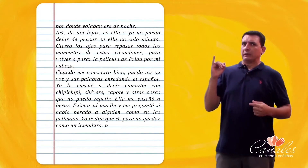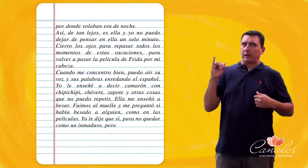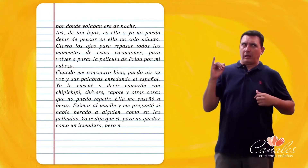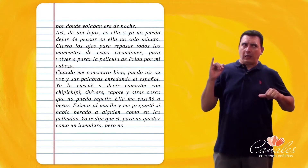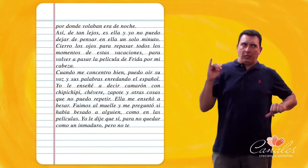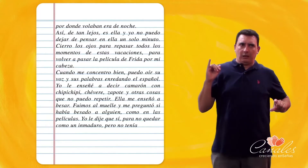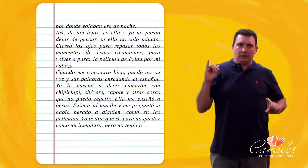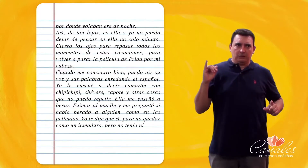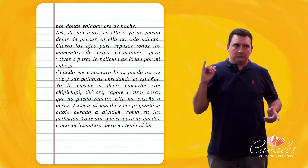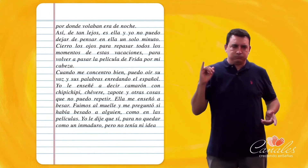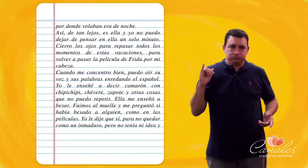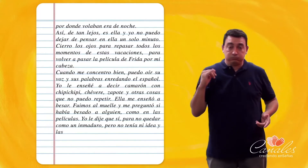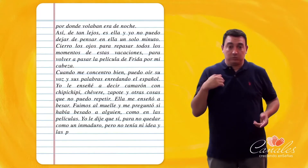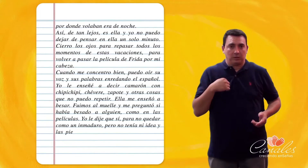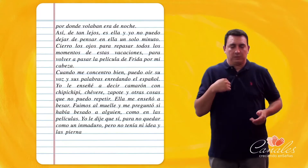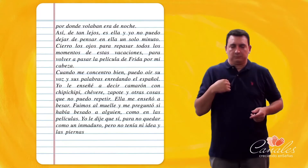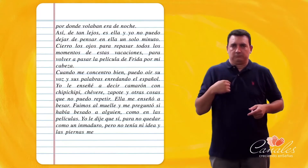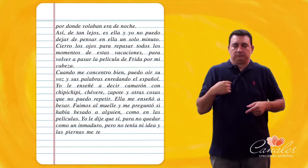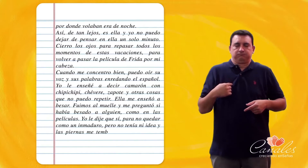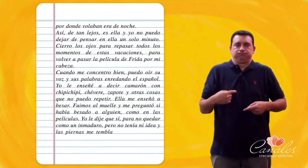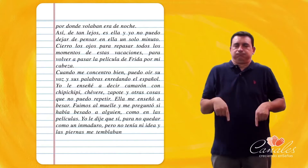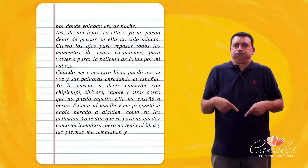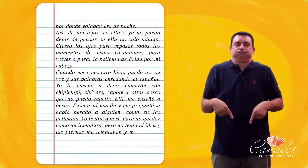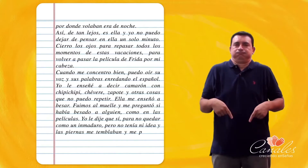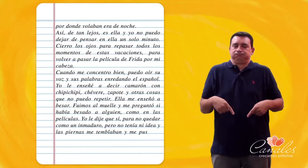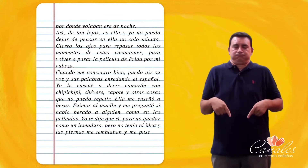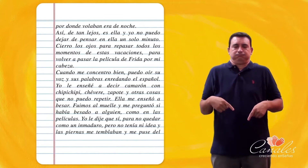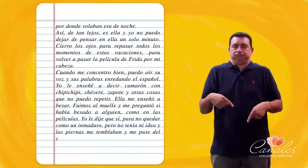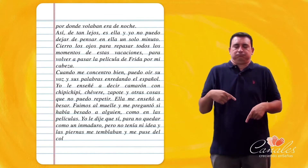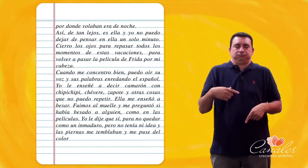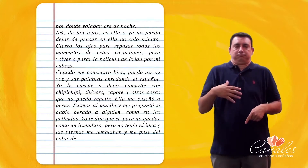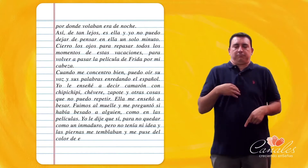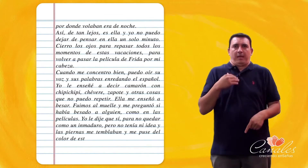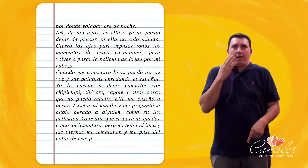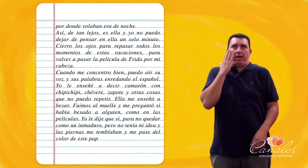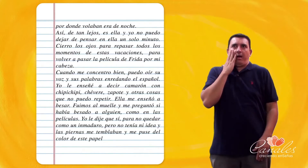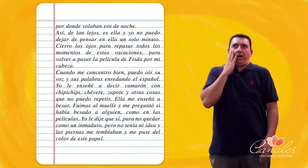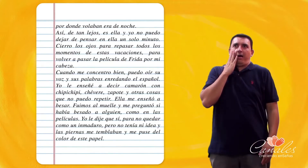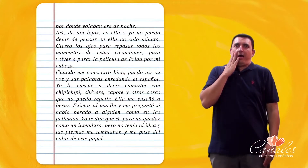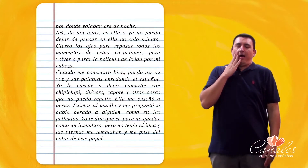Pero no tenía ni idea Y las piernas Me temblaban Y me puse Del color De este papel